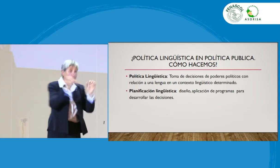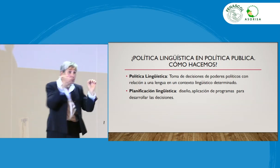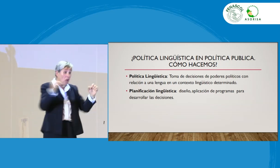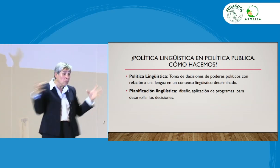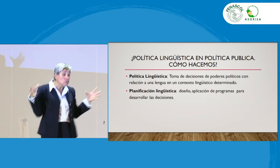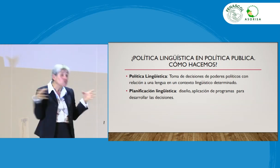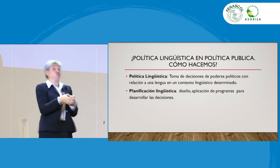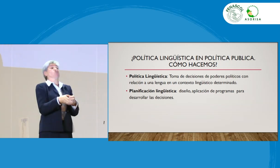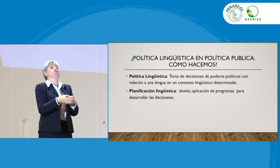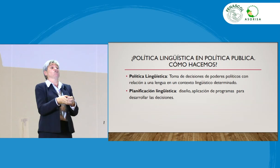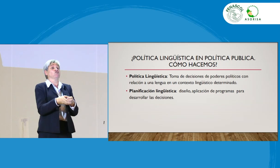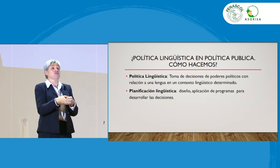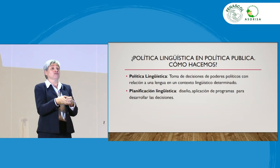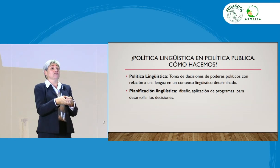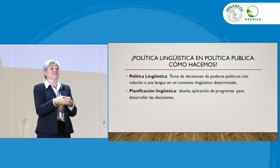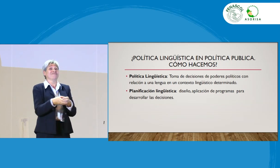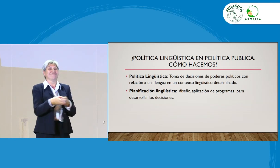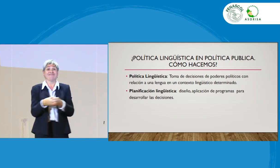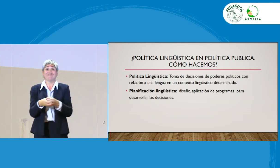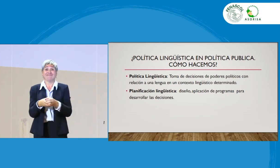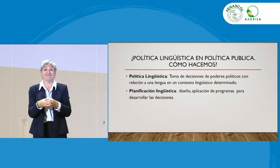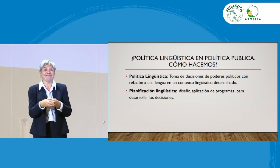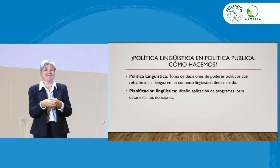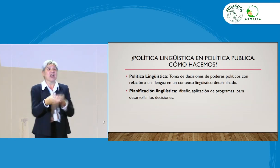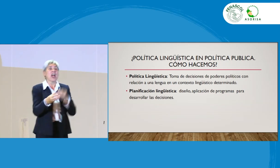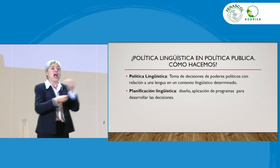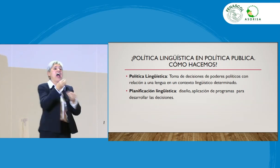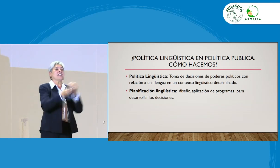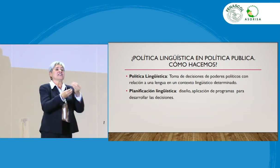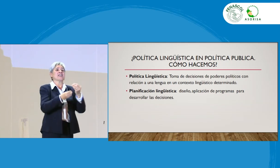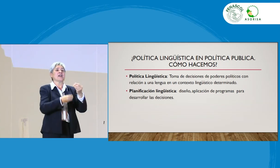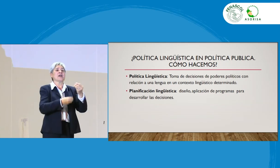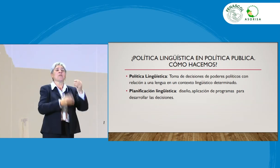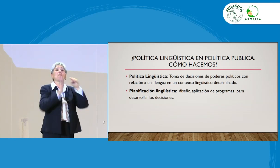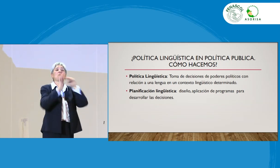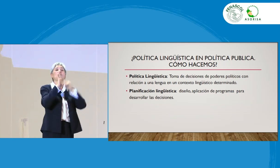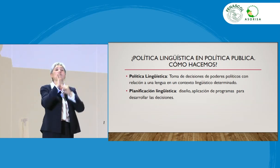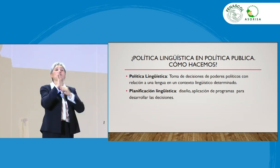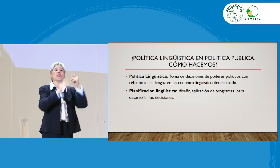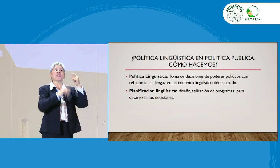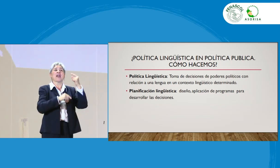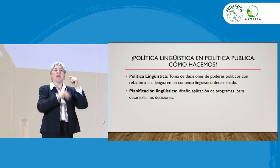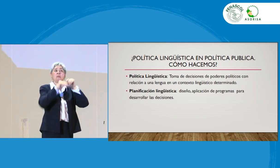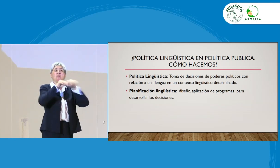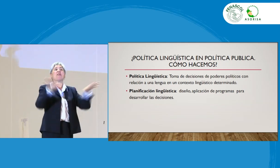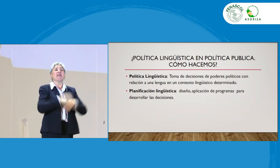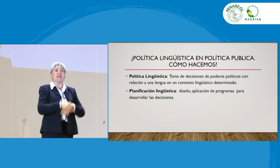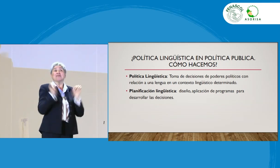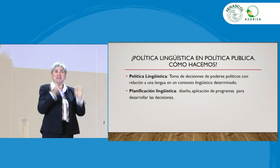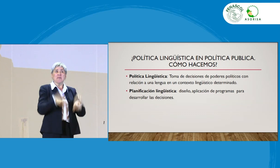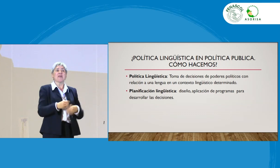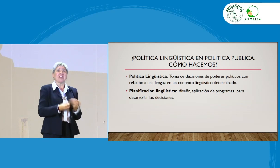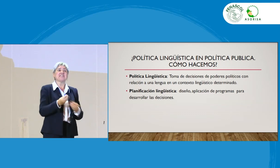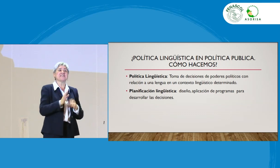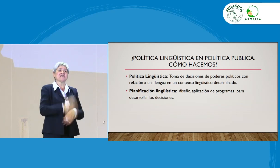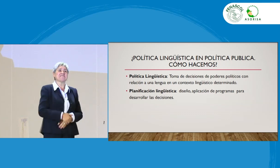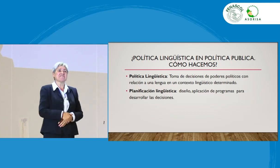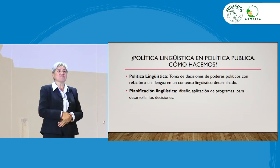digamos, ellos pueden hacer parte de, para realizar una política pública que tome decisiones.